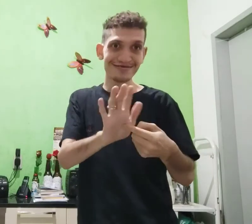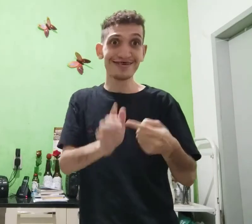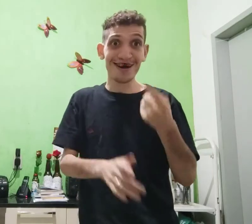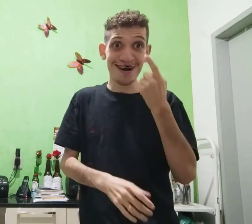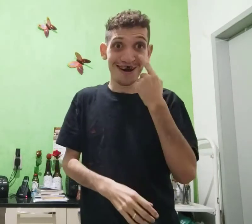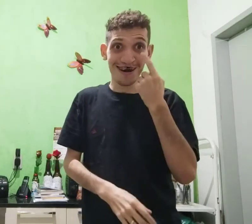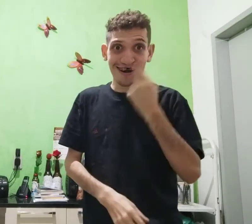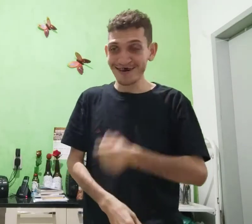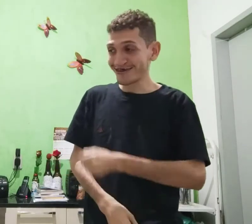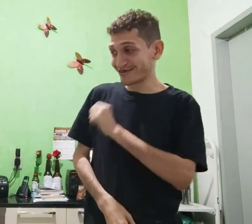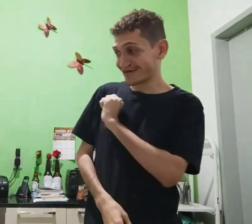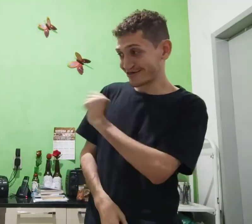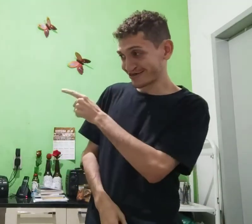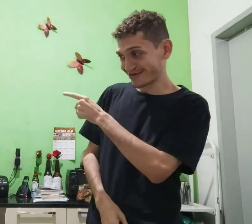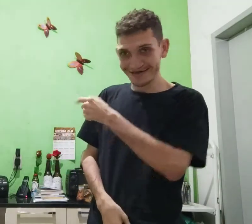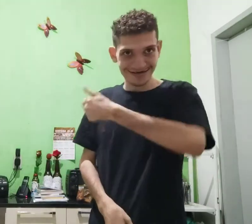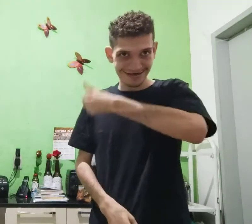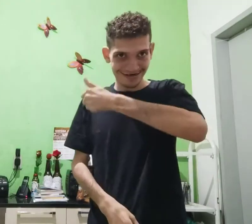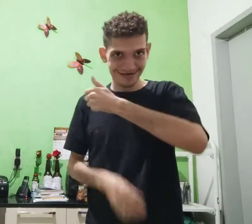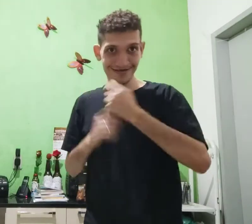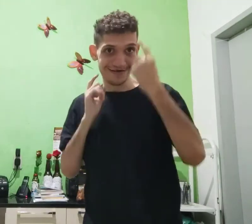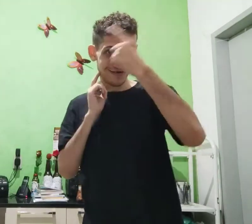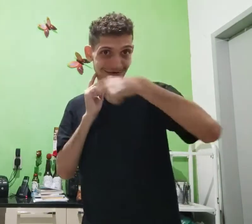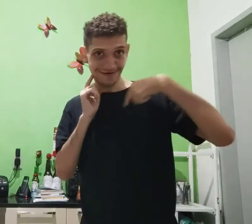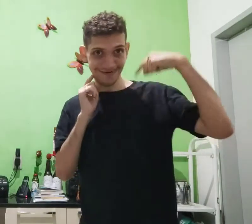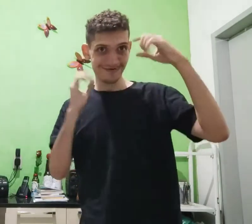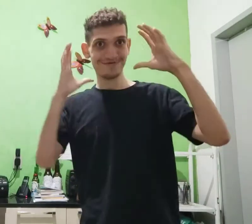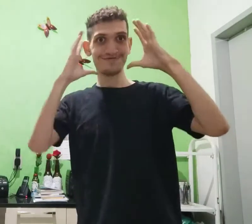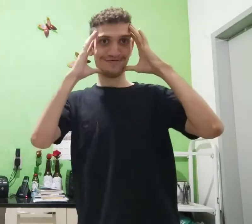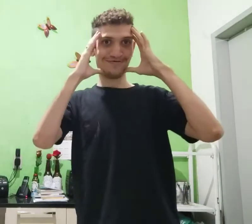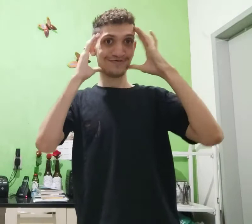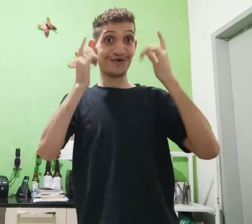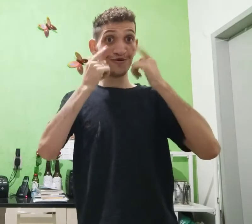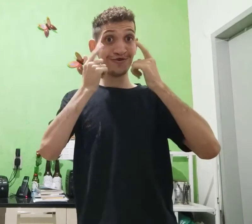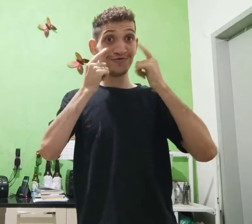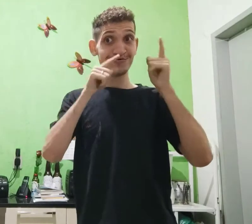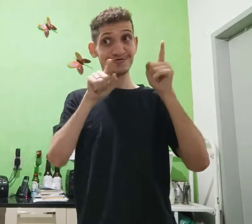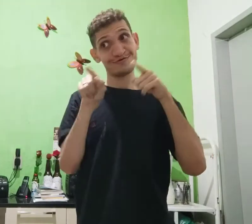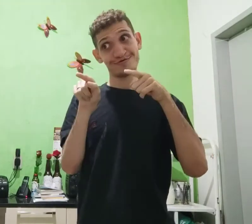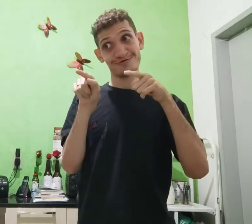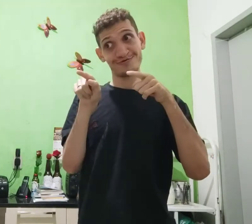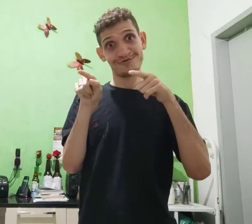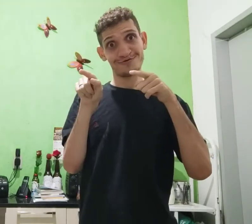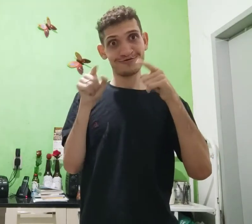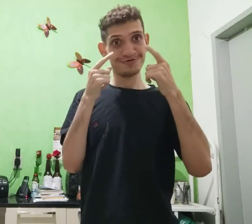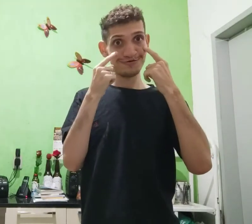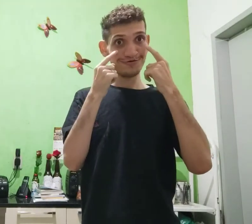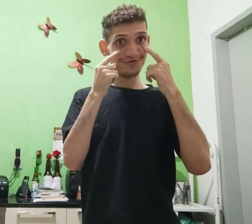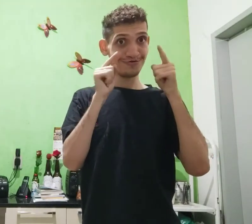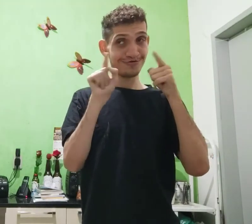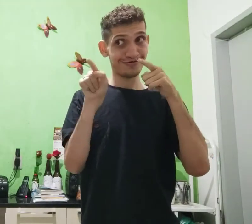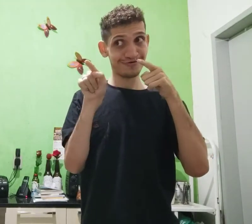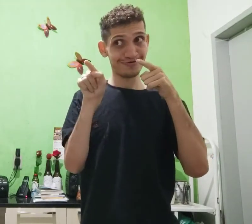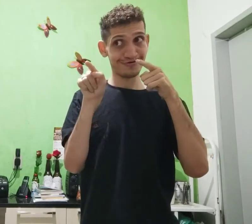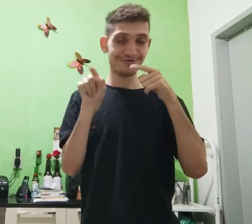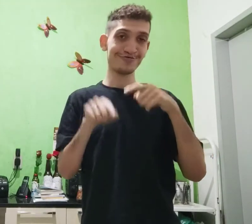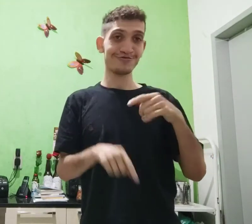Eu mostro pra você, olha, esse primeiro, rosto, olhando para o lado,